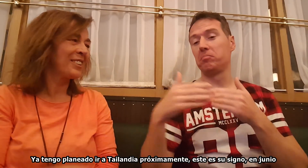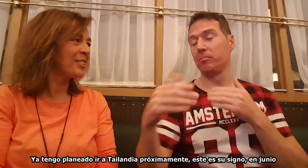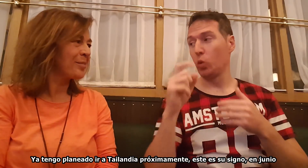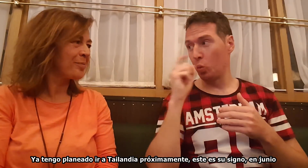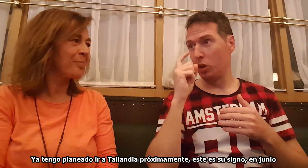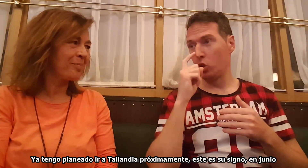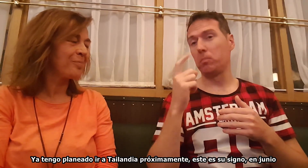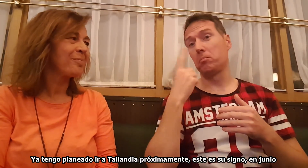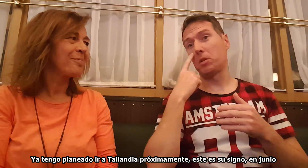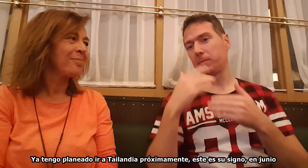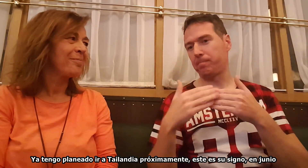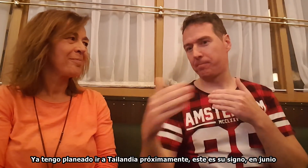En junio.